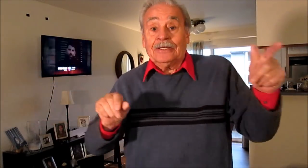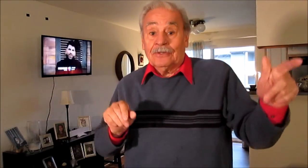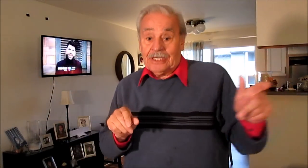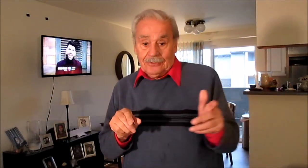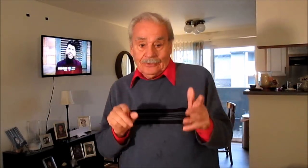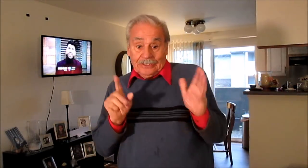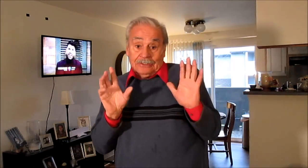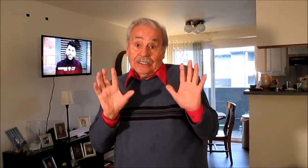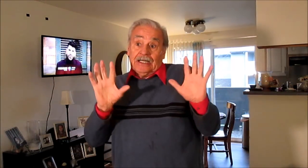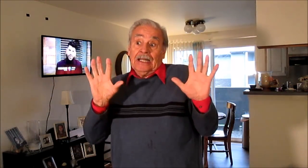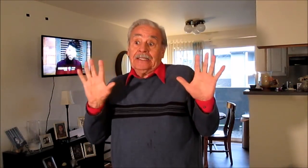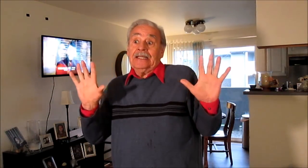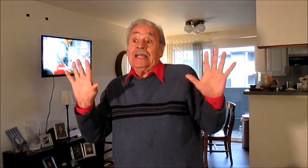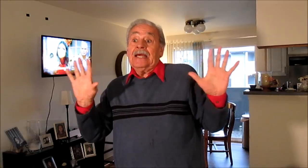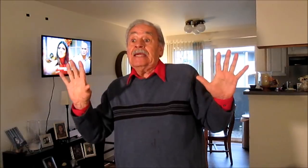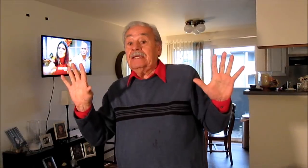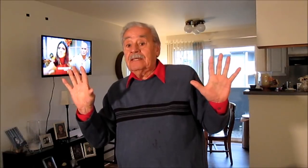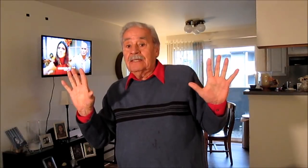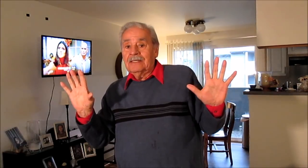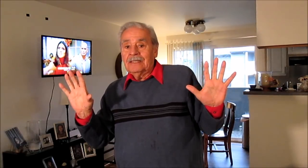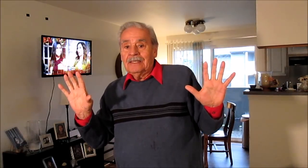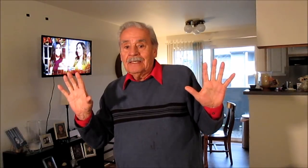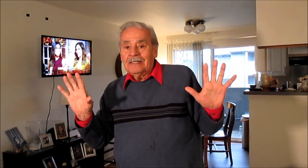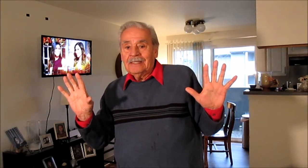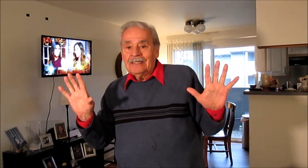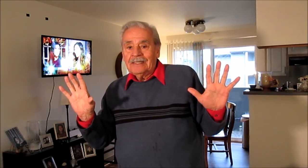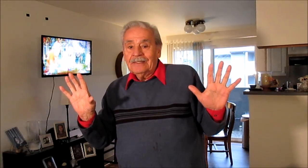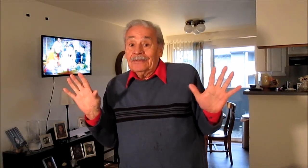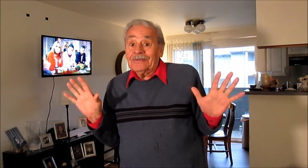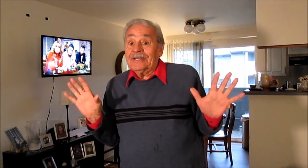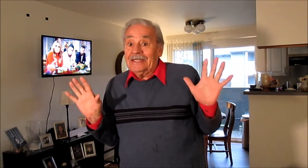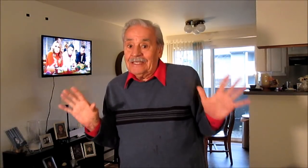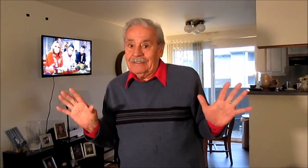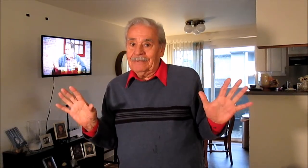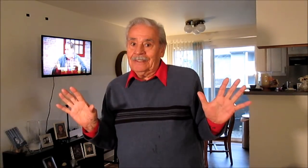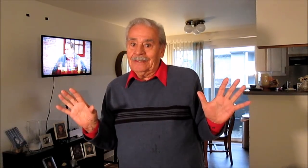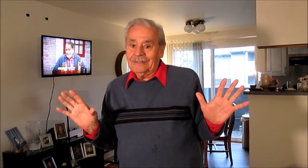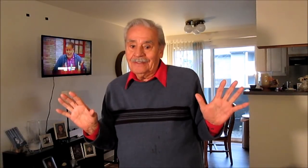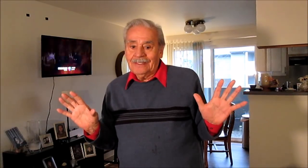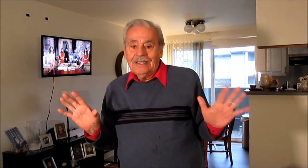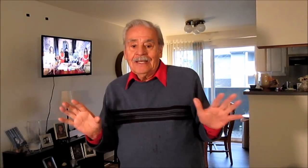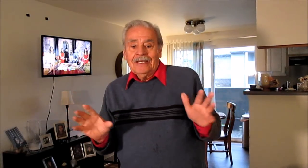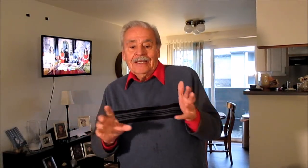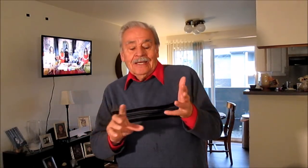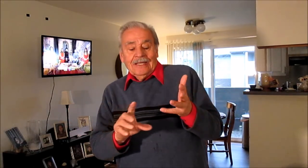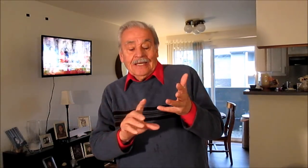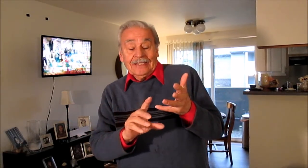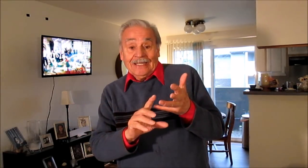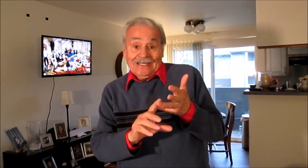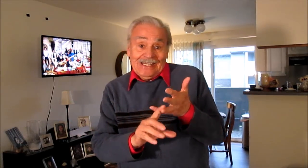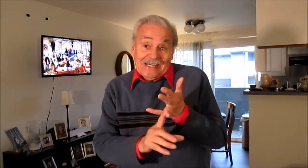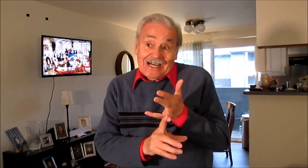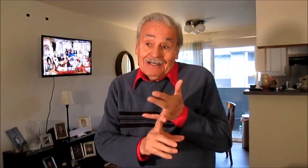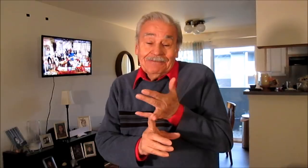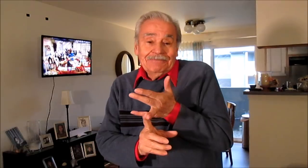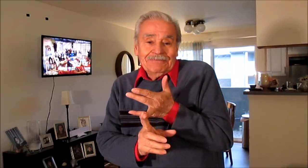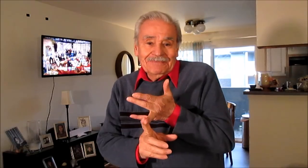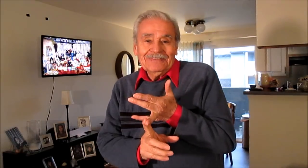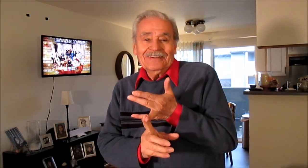no quiero. Cristina la tienen ahí, no se animan. Está de Lía, lo